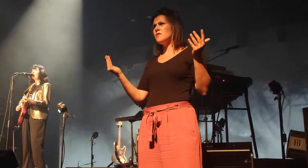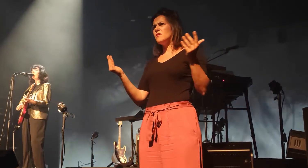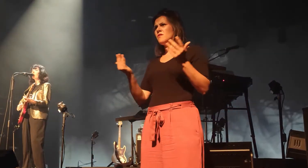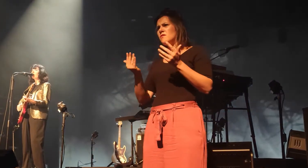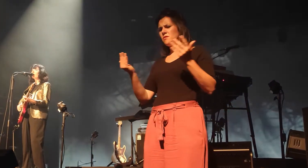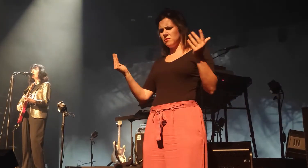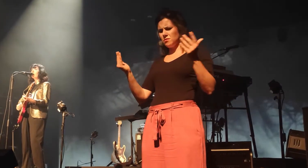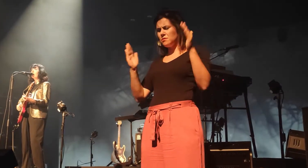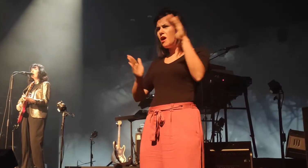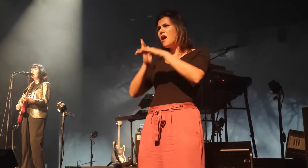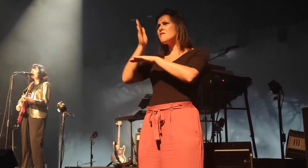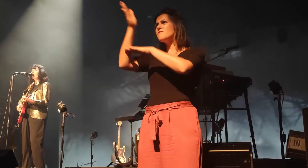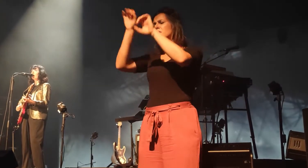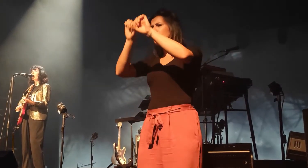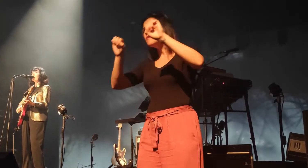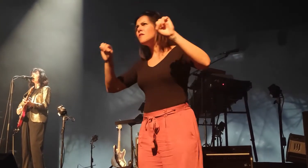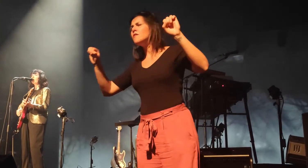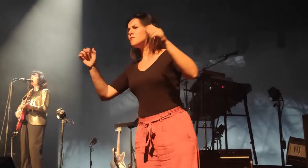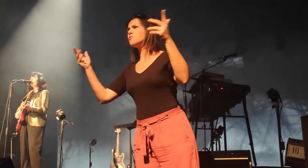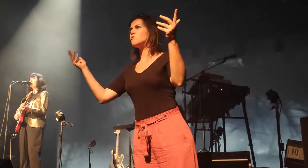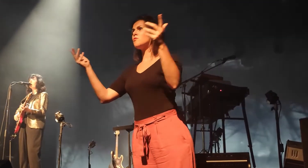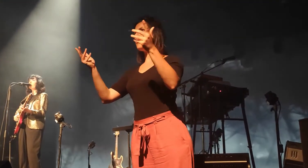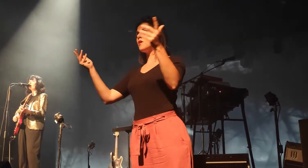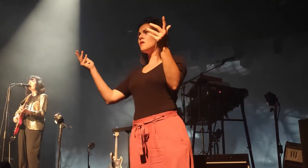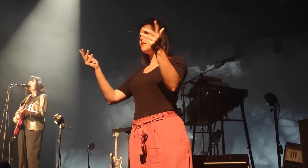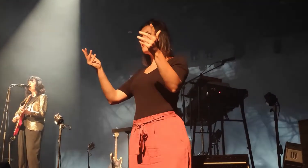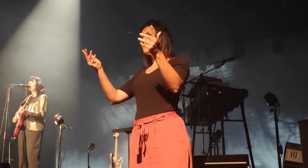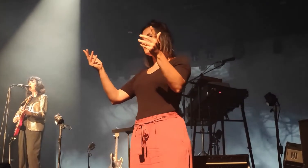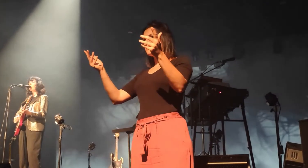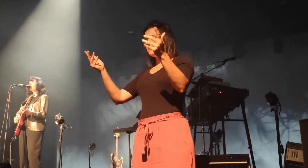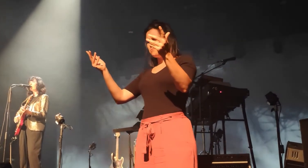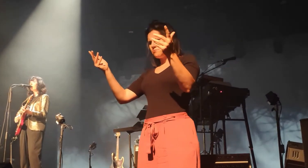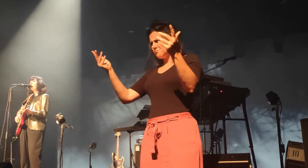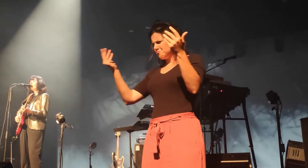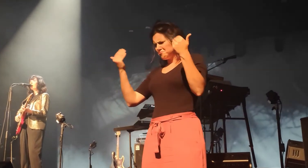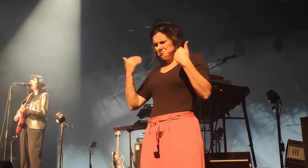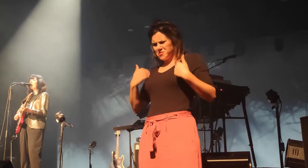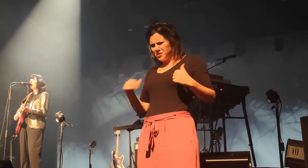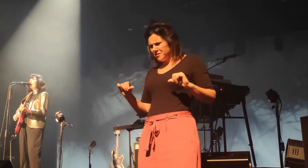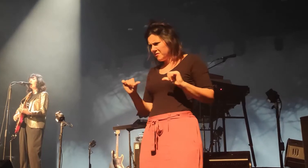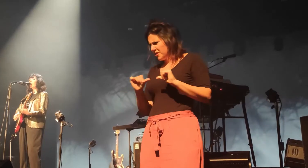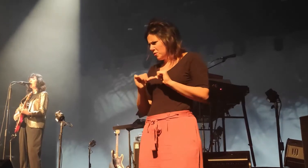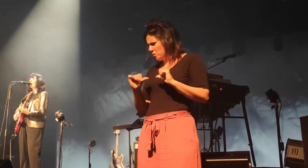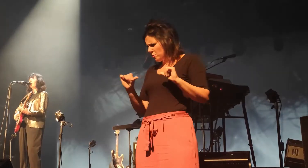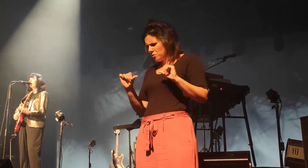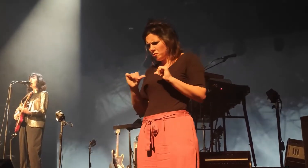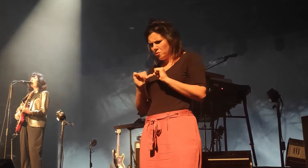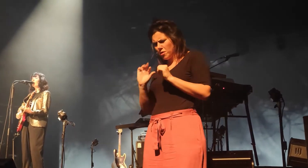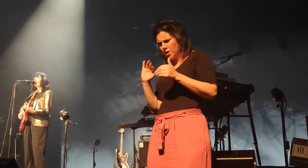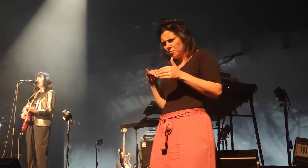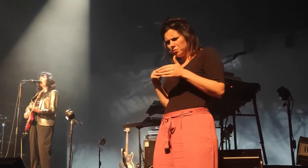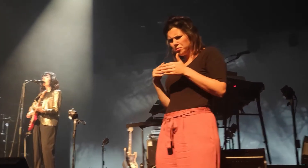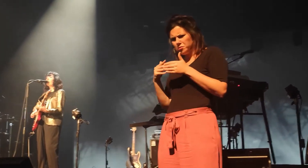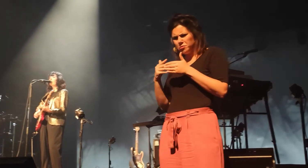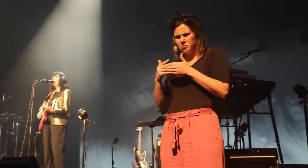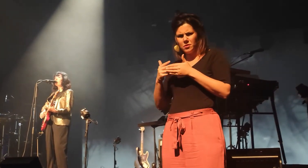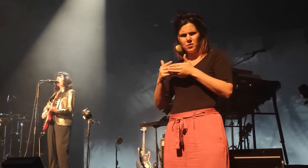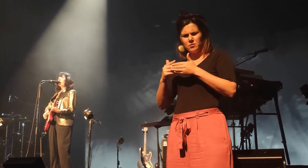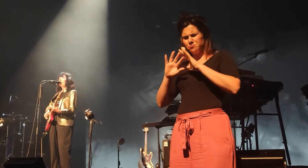Qu'est-ce qui m'attend ? Qu'est-ce qui m'a pris ? Et